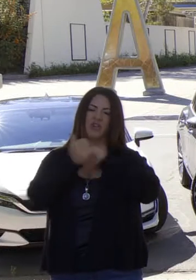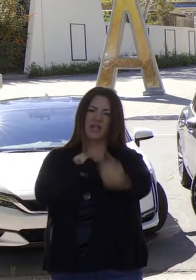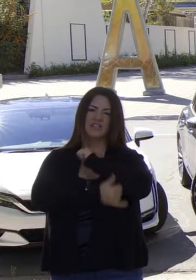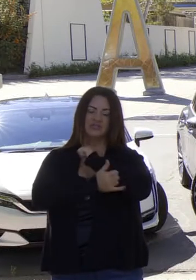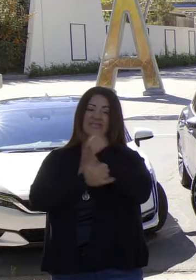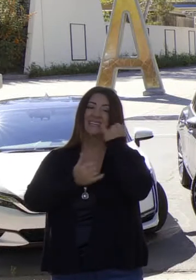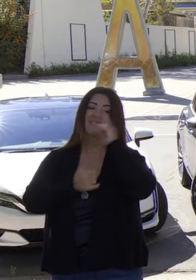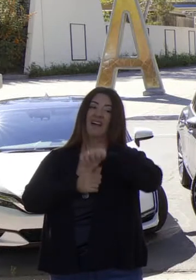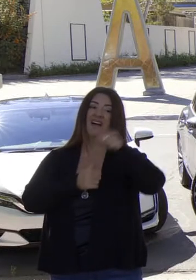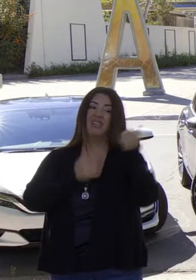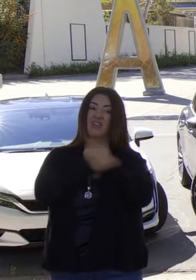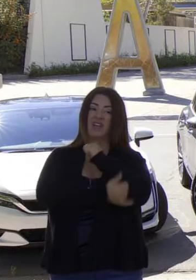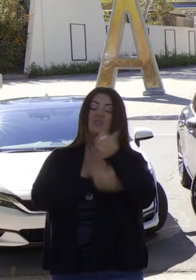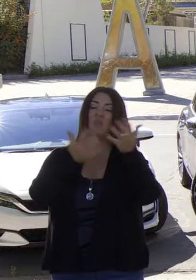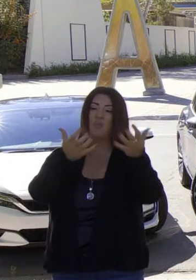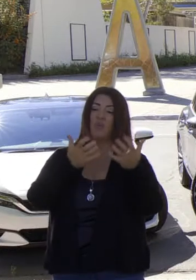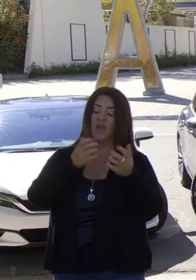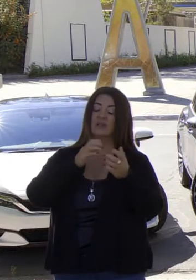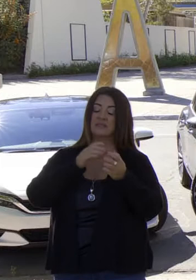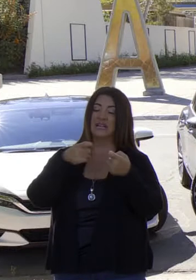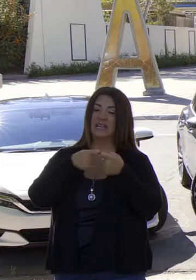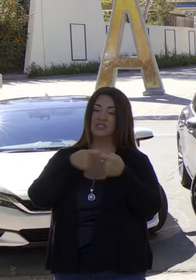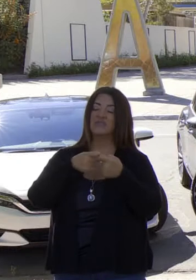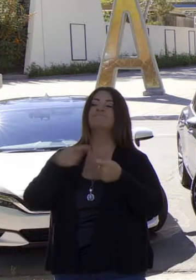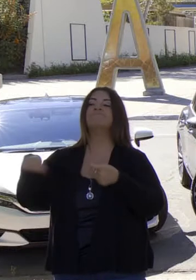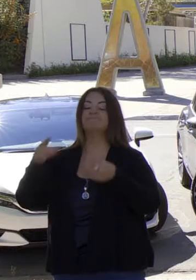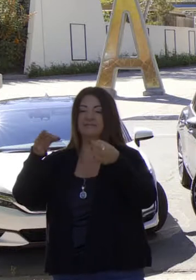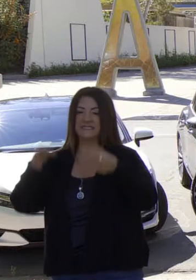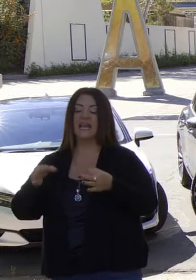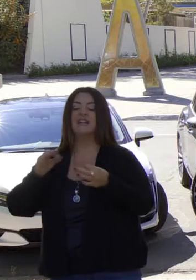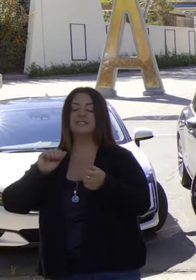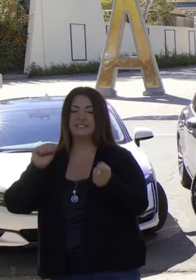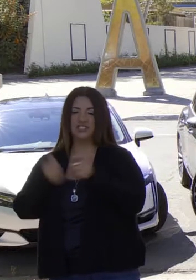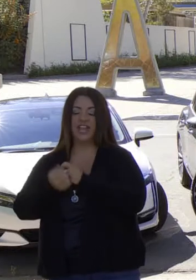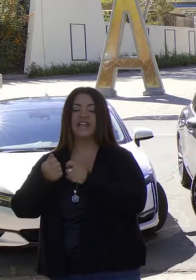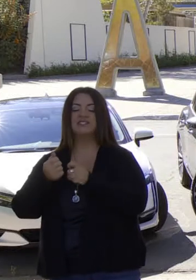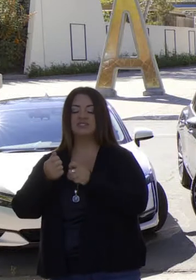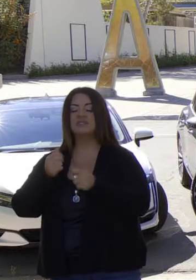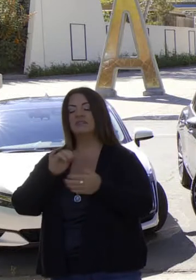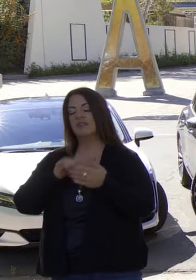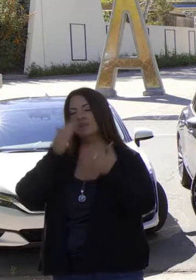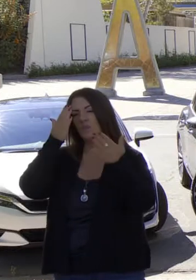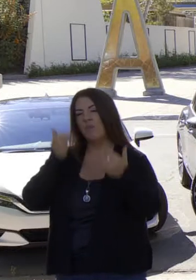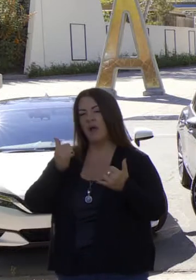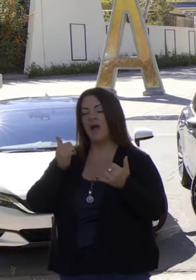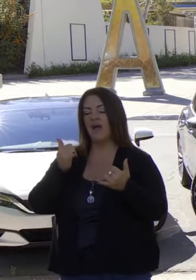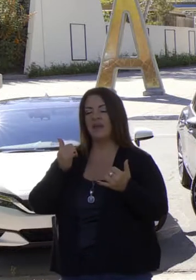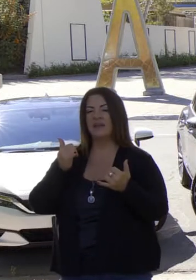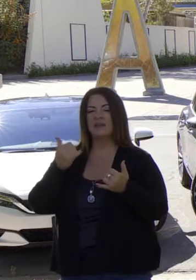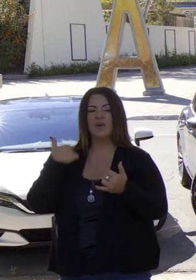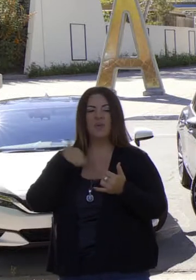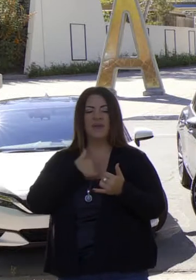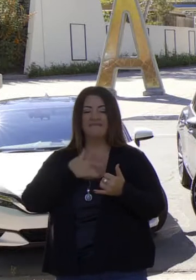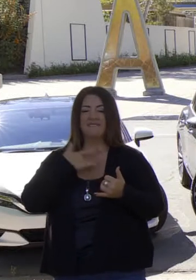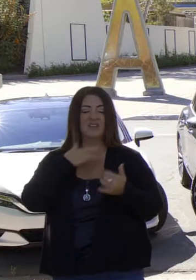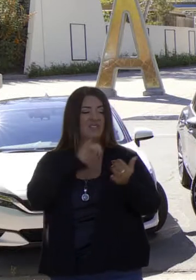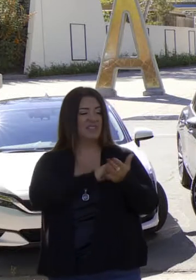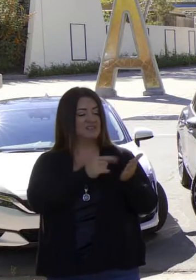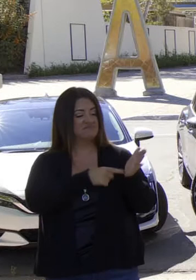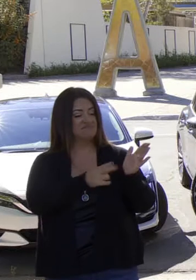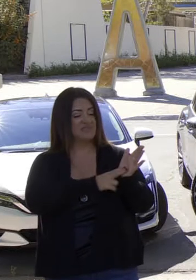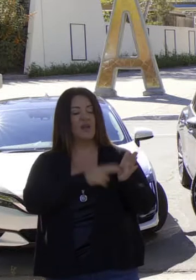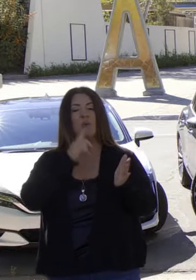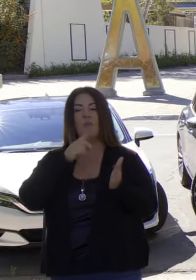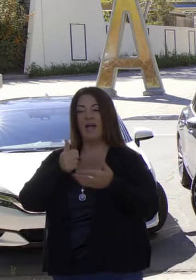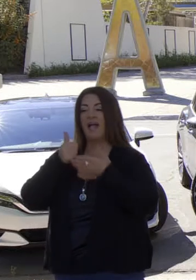global a menos que estén produciendo autos que la gente quiere comprar y que los países exigen. Y por eso creemos que esto solo avanza esta